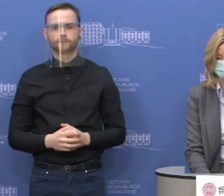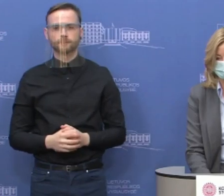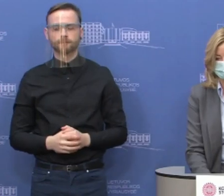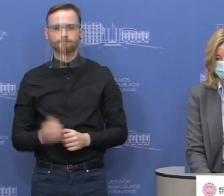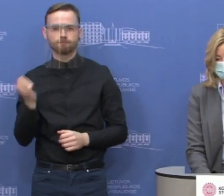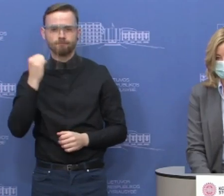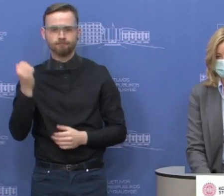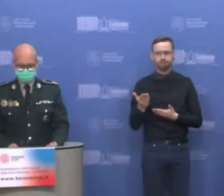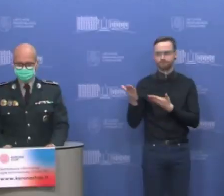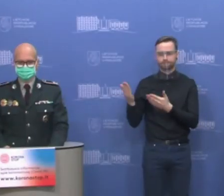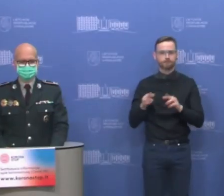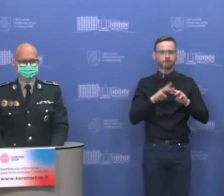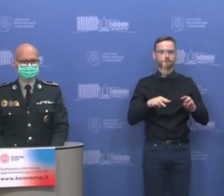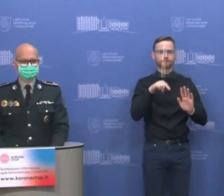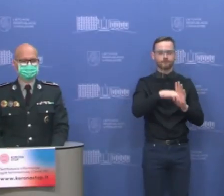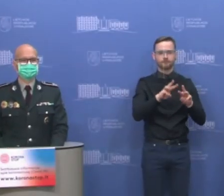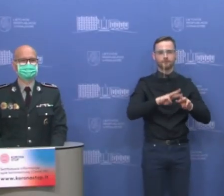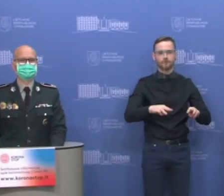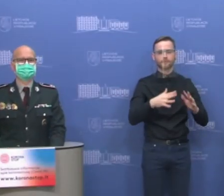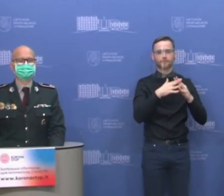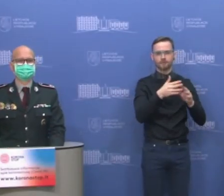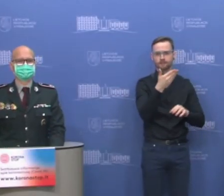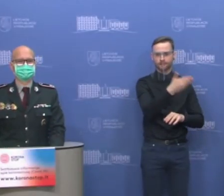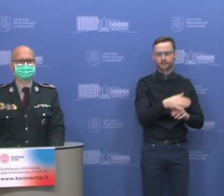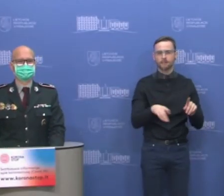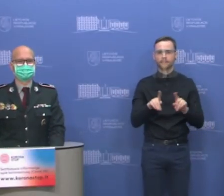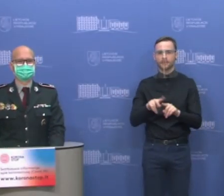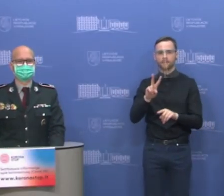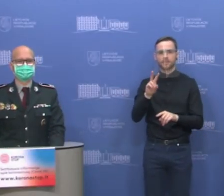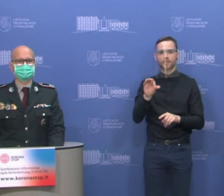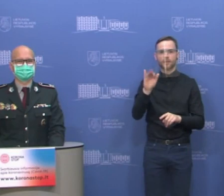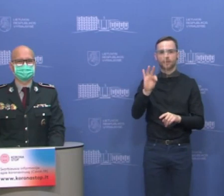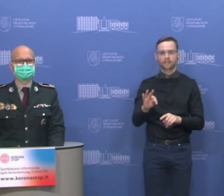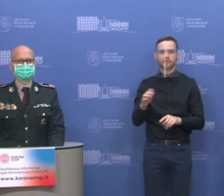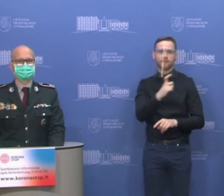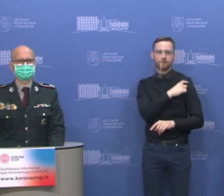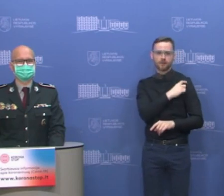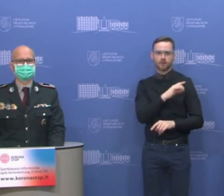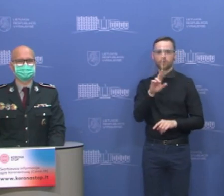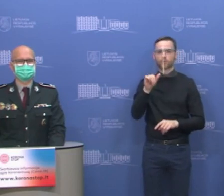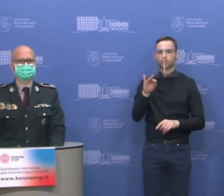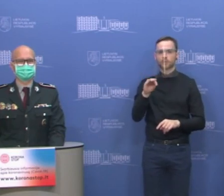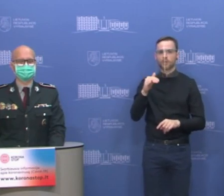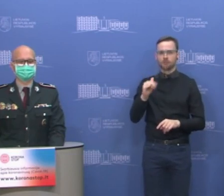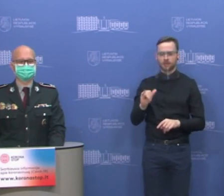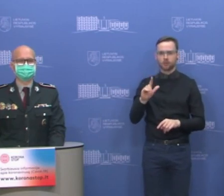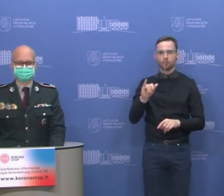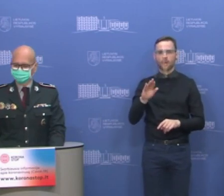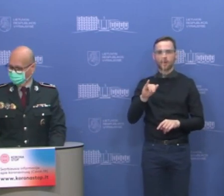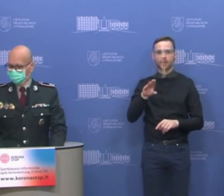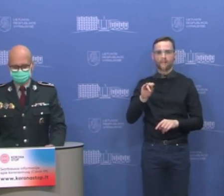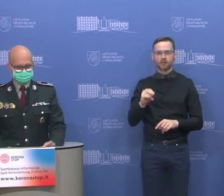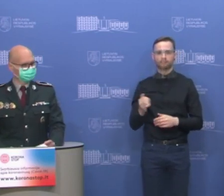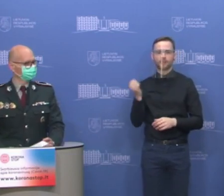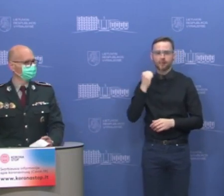Dėkuoju Vidaus reikalų ministrėje, Rytai Tomašūninėje ir Valstybės jėmes apsaugos tarnybos vadojai, generalui ir ustamui Liubajavui, ačiū Jum.